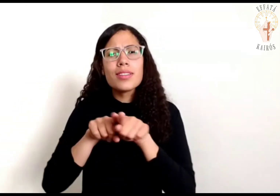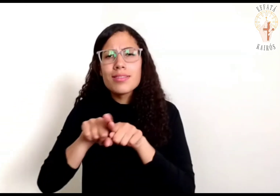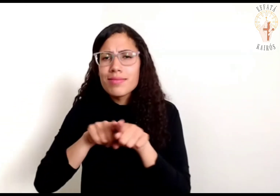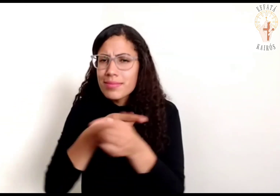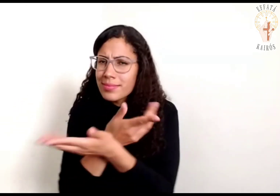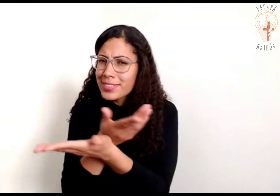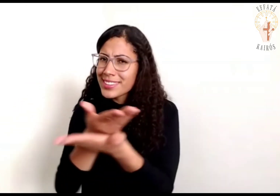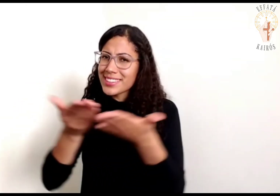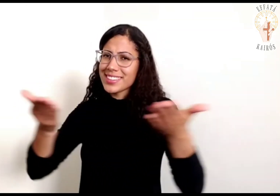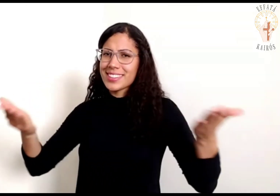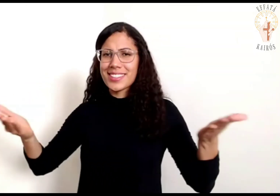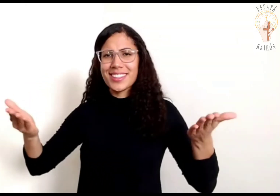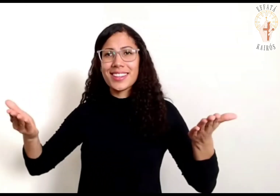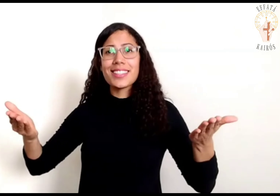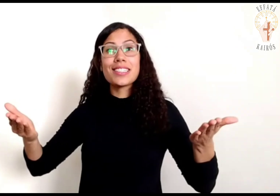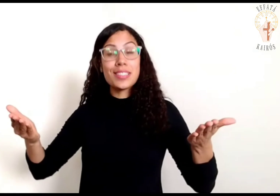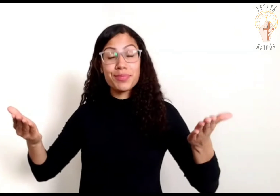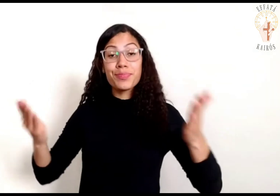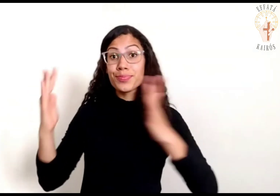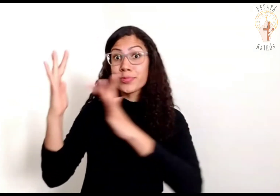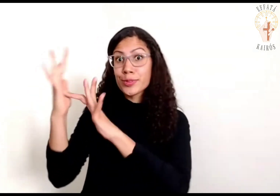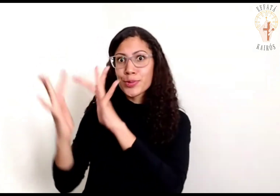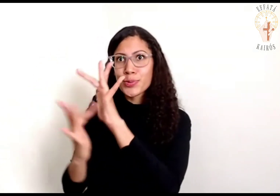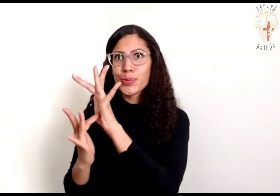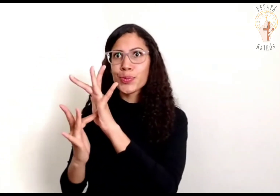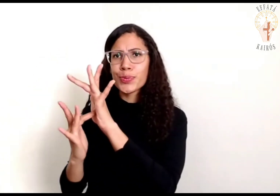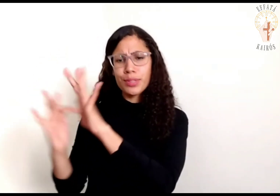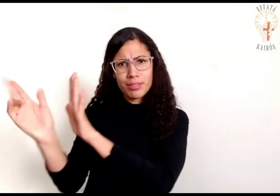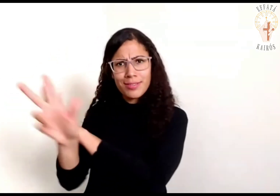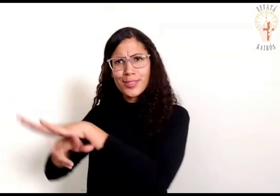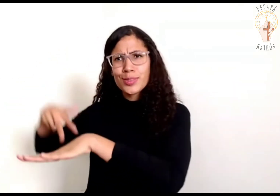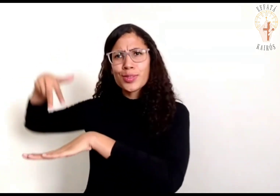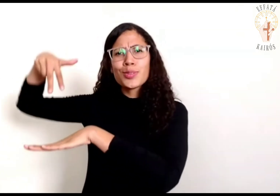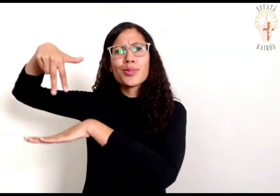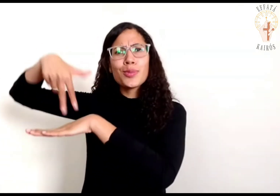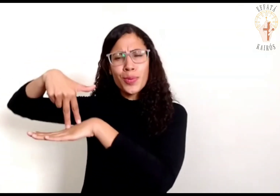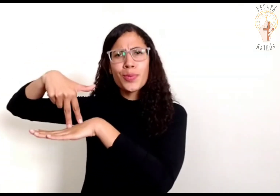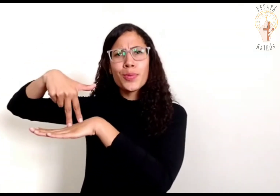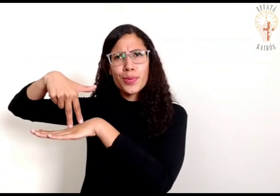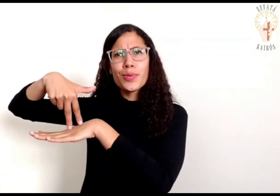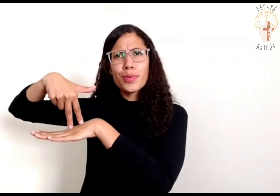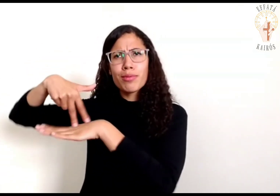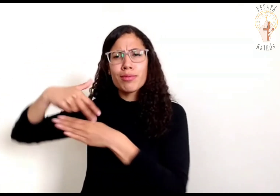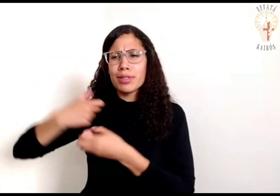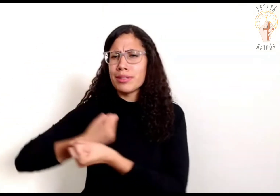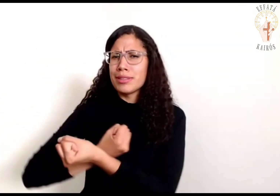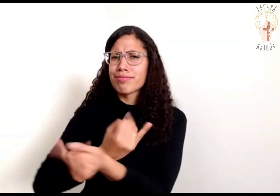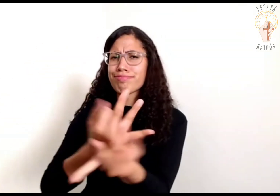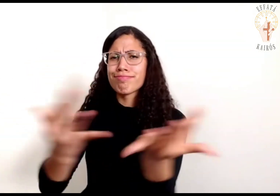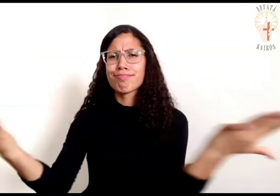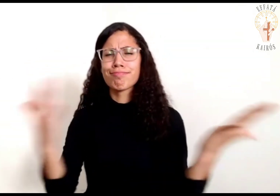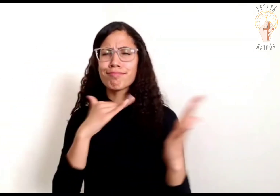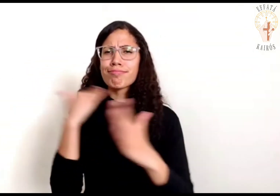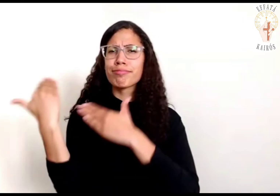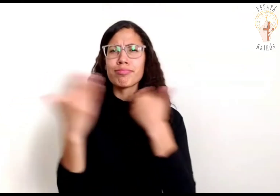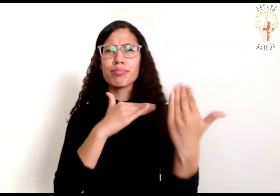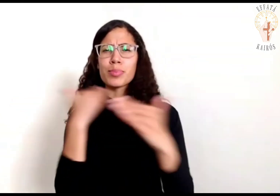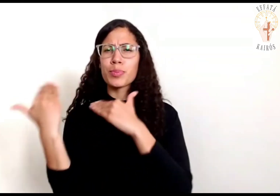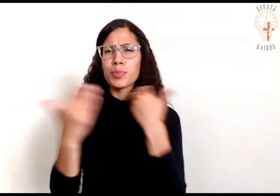Irmãos Cristo ressuscitou dos mortos Como